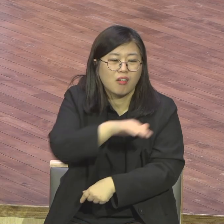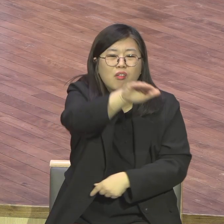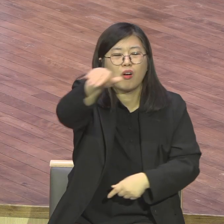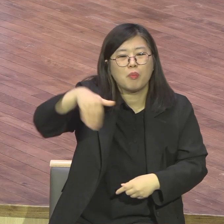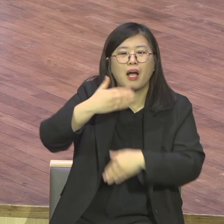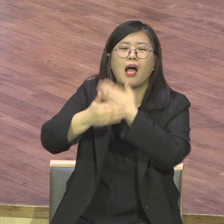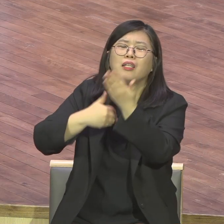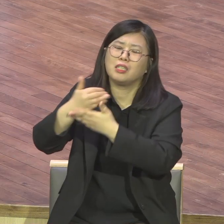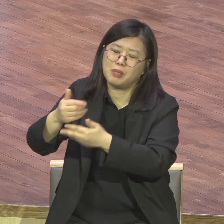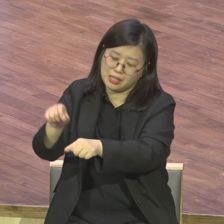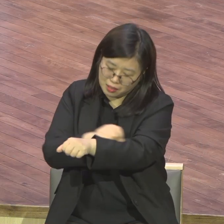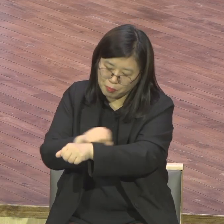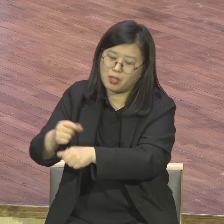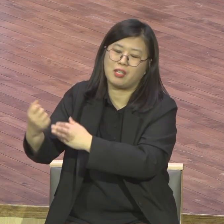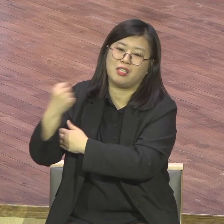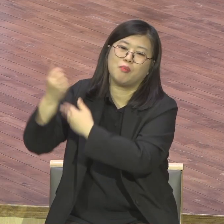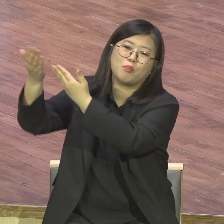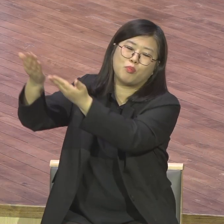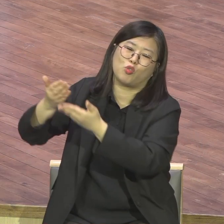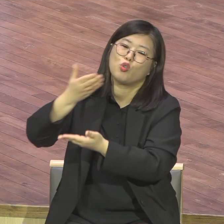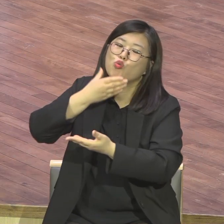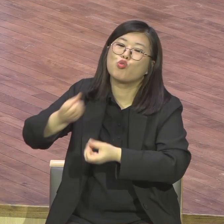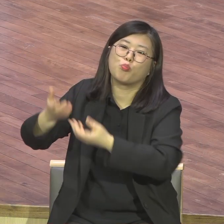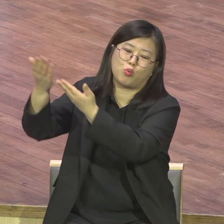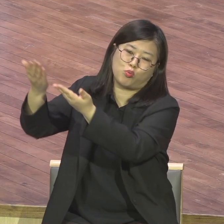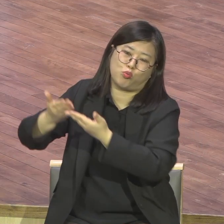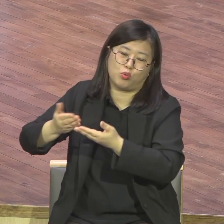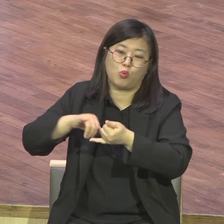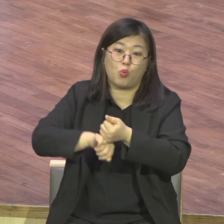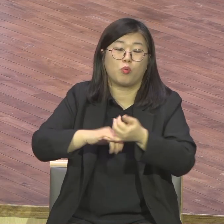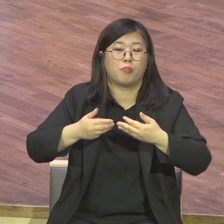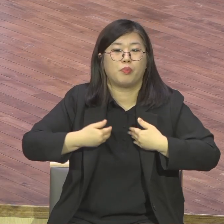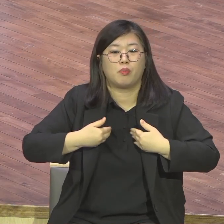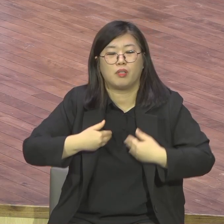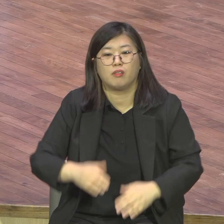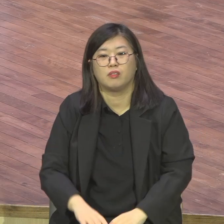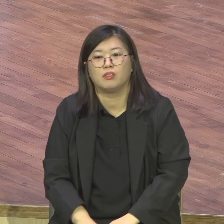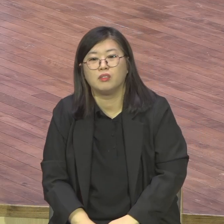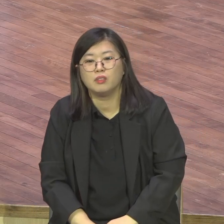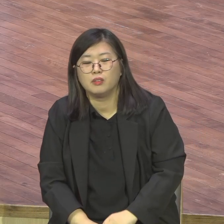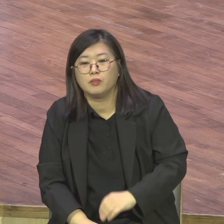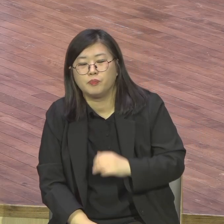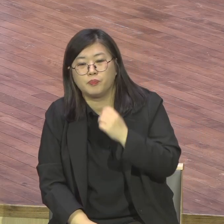어떻게 하나님의 자녀를 하나님이 그렇게 어렵게 합니까? 그렇게 하지 않습니다.